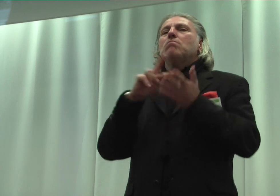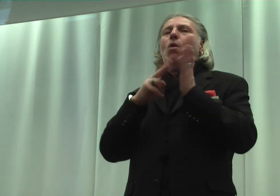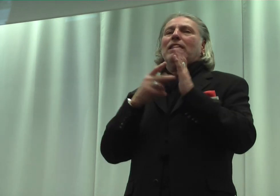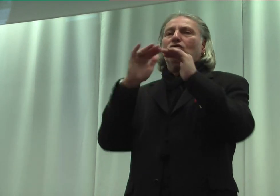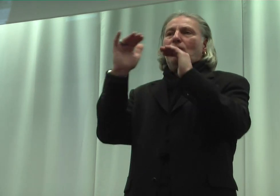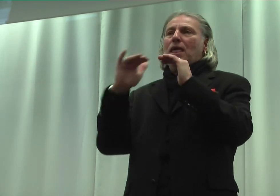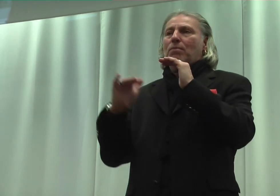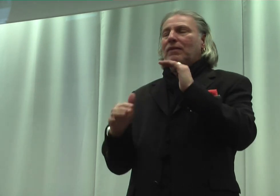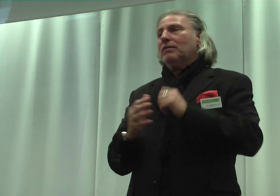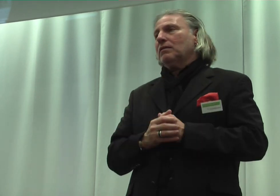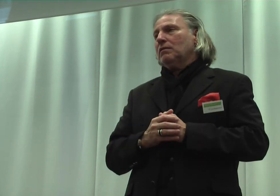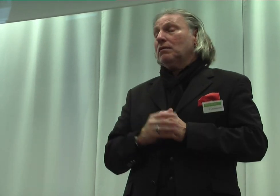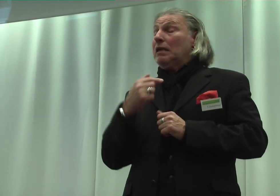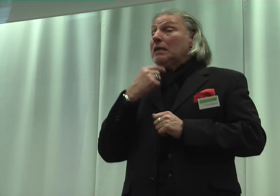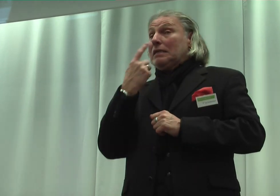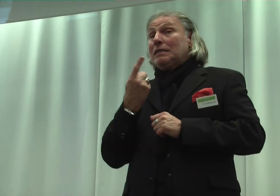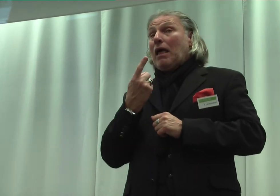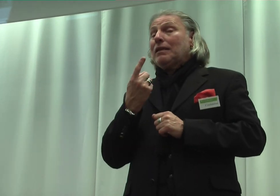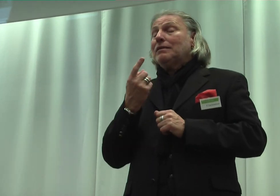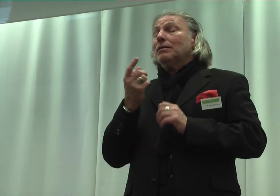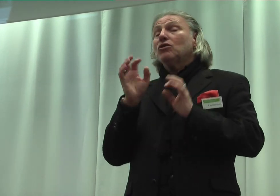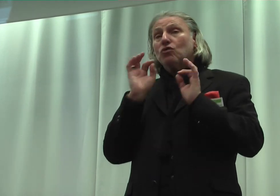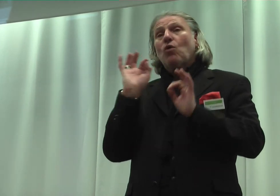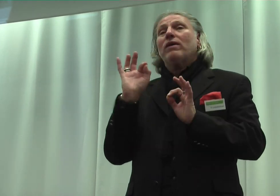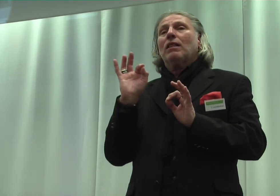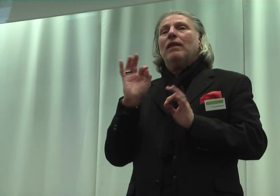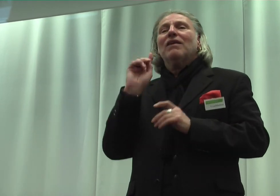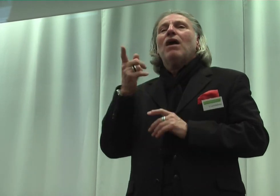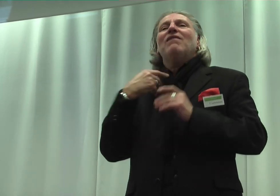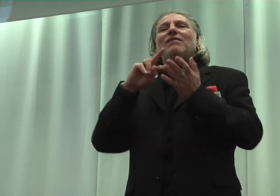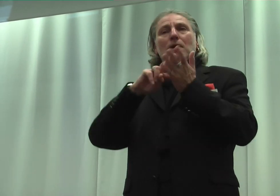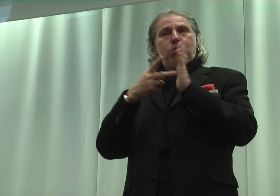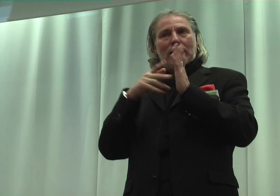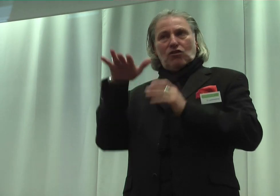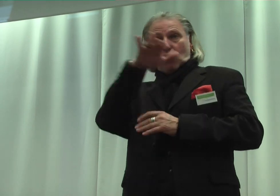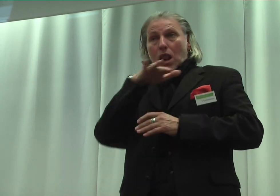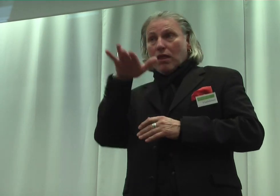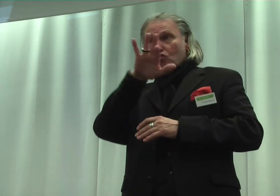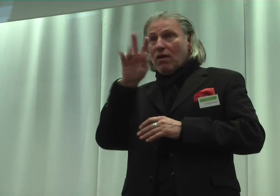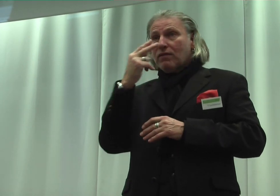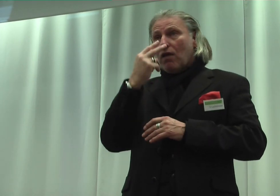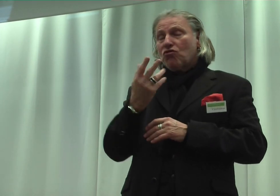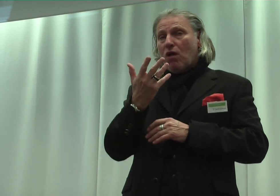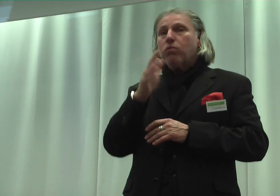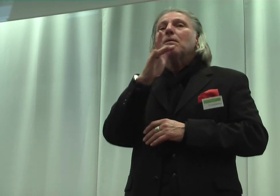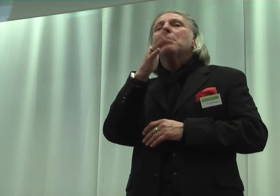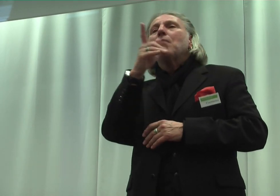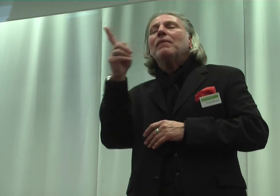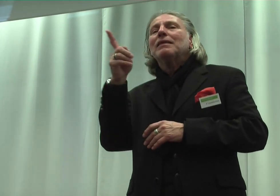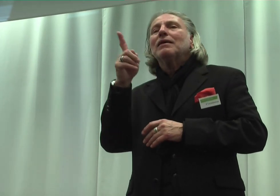Ich betone das deswegen, weil wenn wir uns die politische Landschaft anschauen, manche Diskussionen, auch die